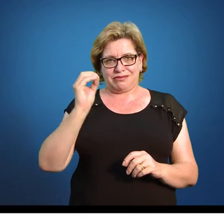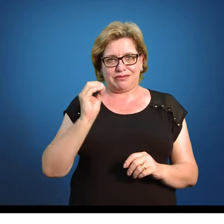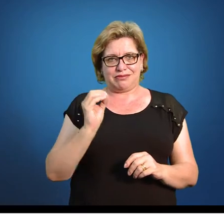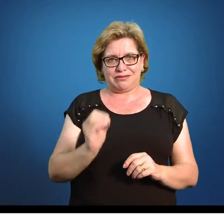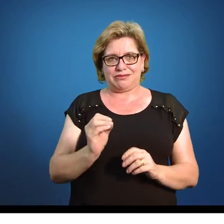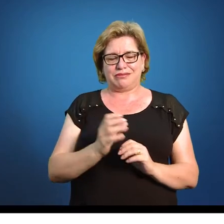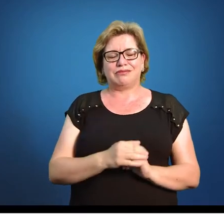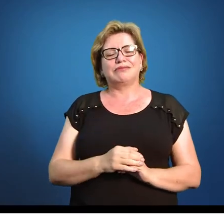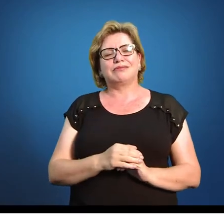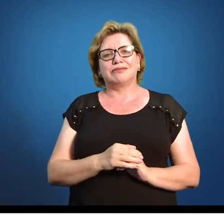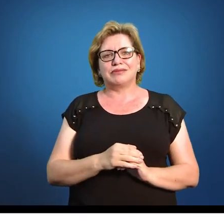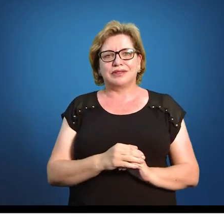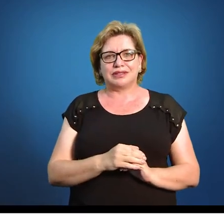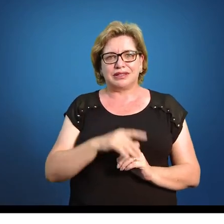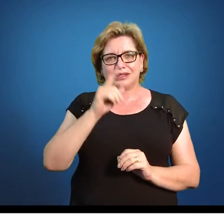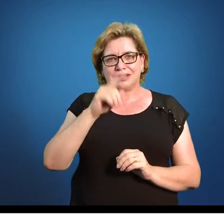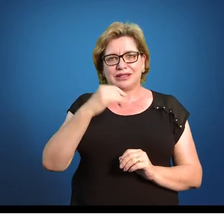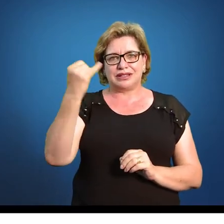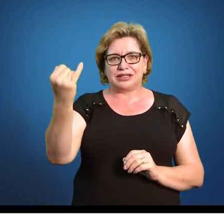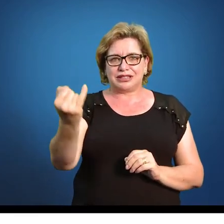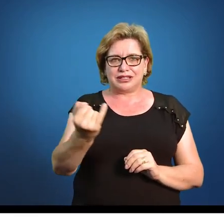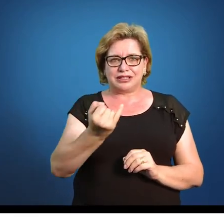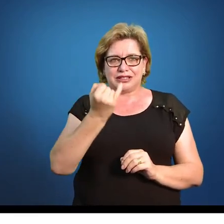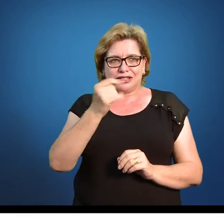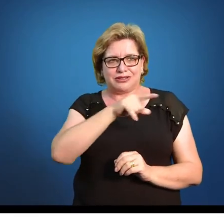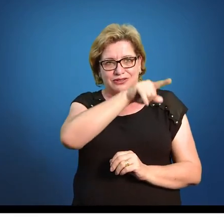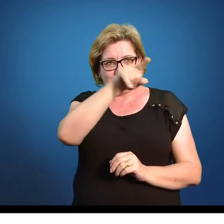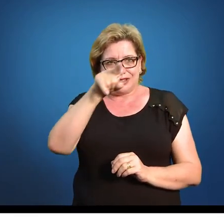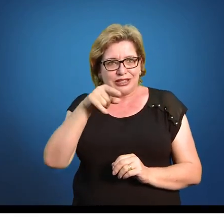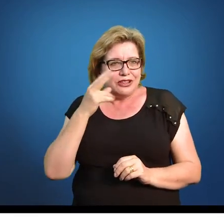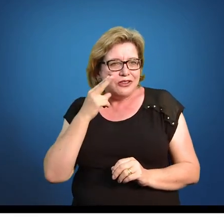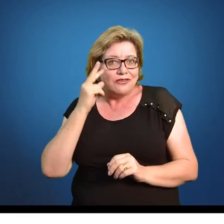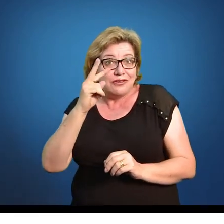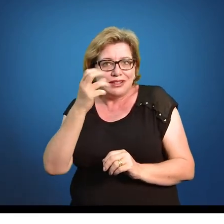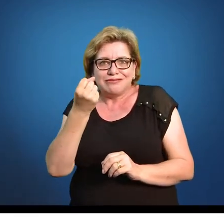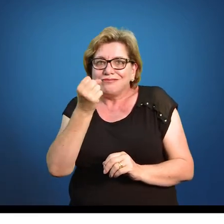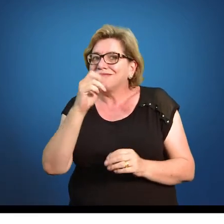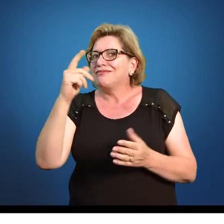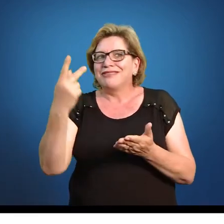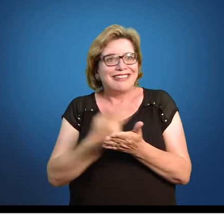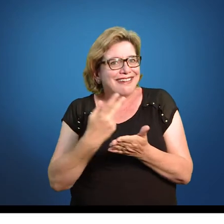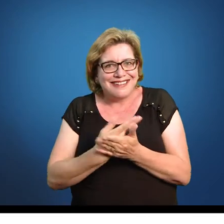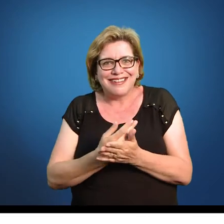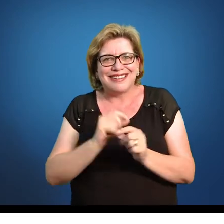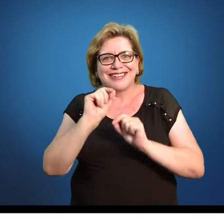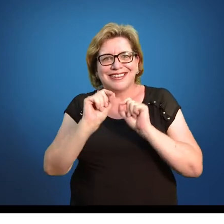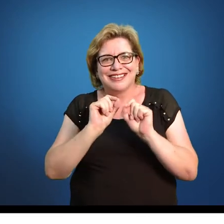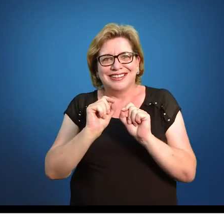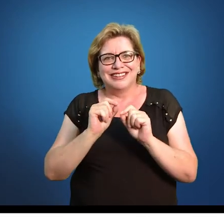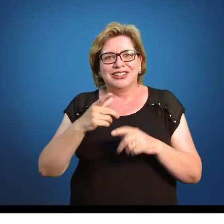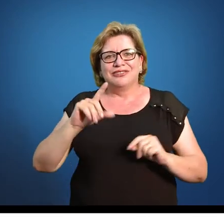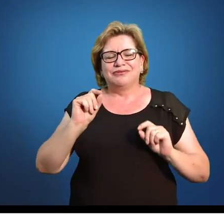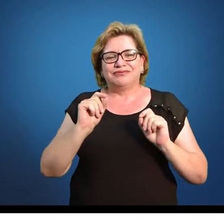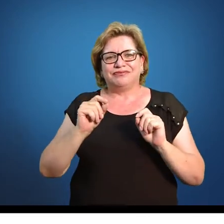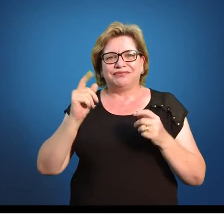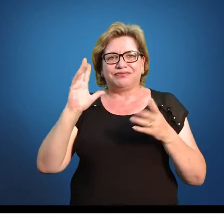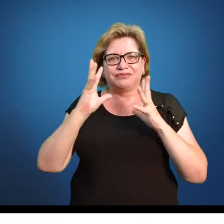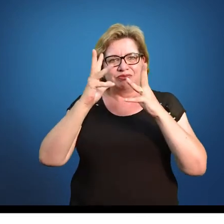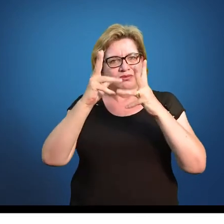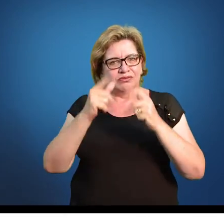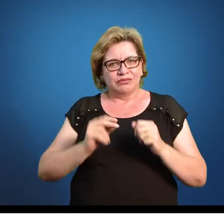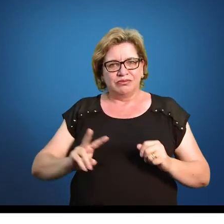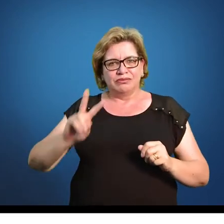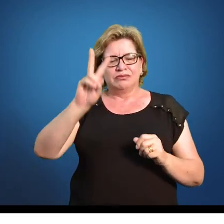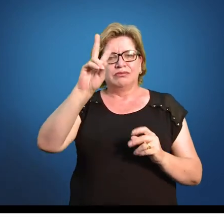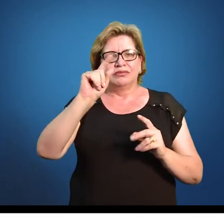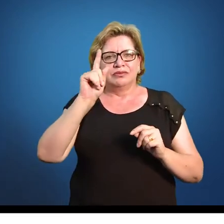100%. É interessante até para você ver se de repente não errou algum valor, alguma coisa assim. É lógico que aqui todos os valores